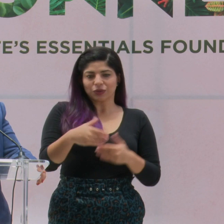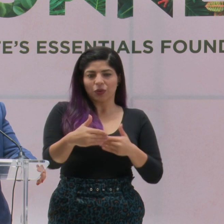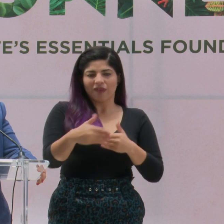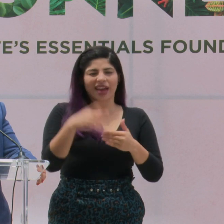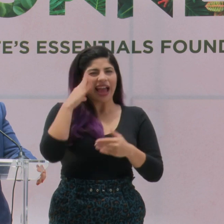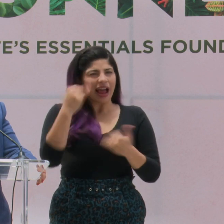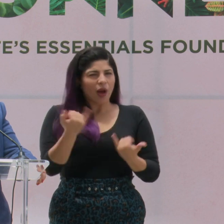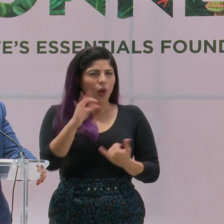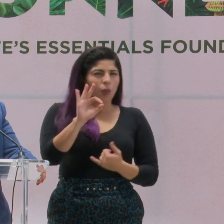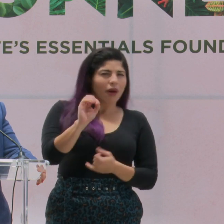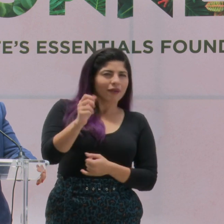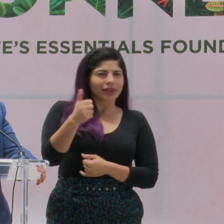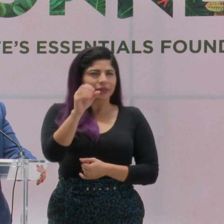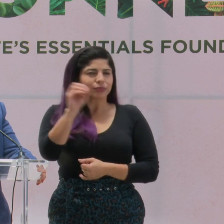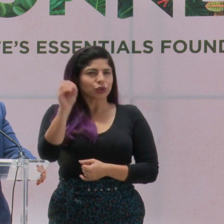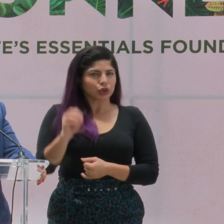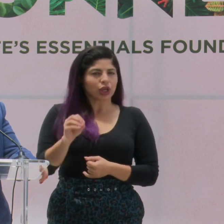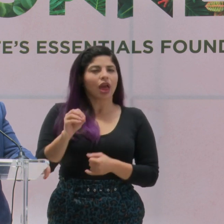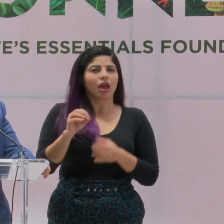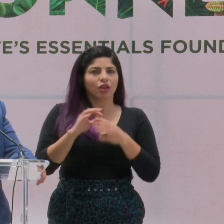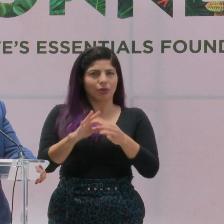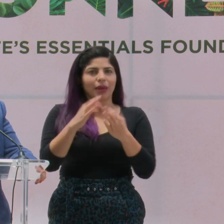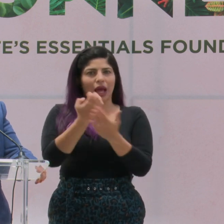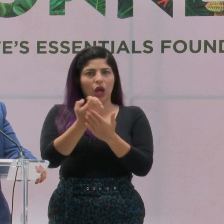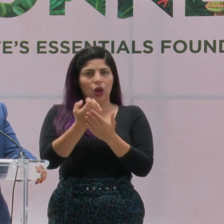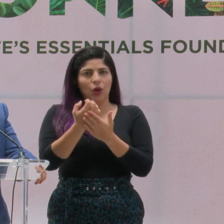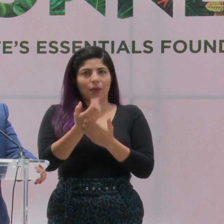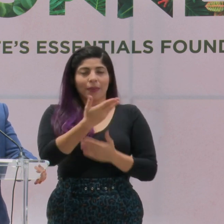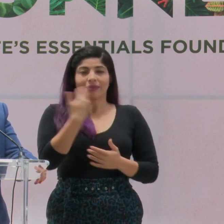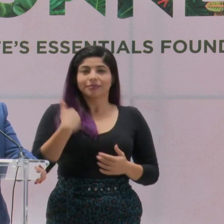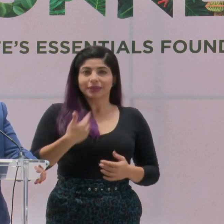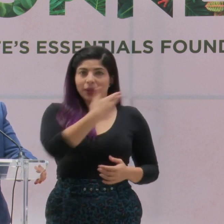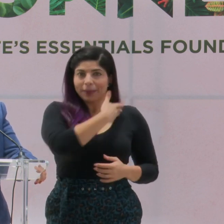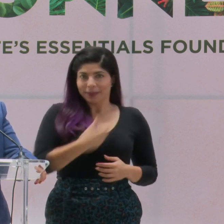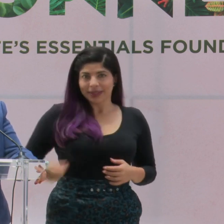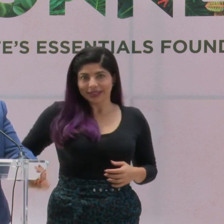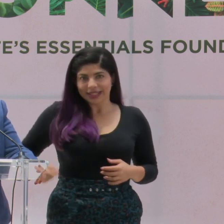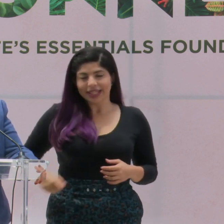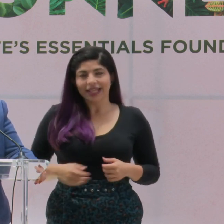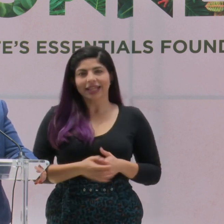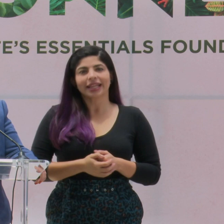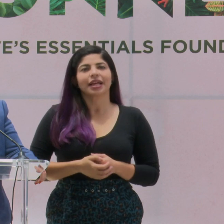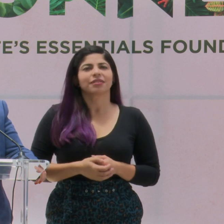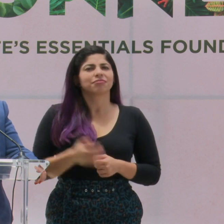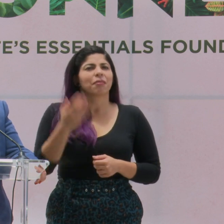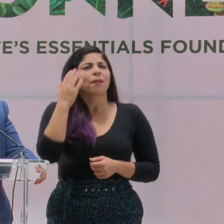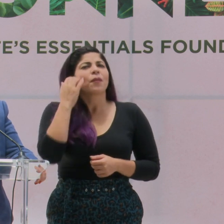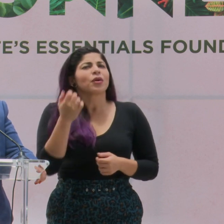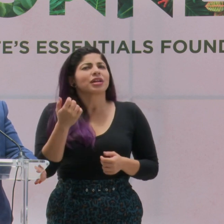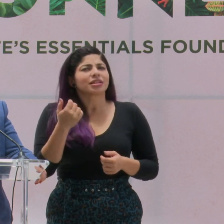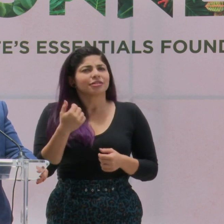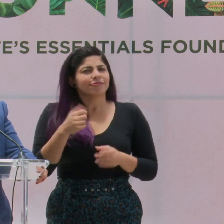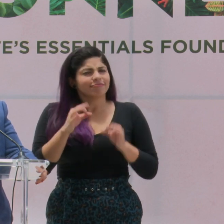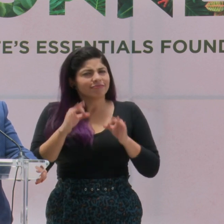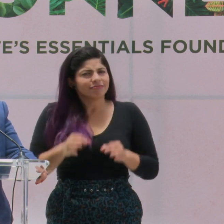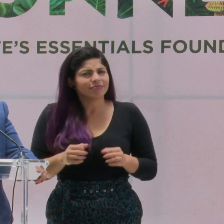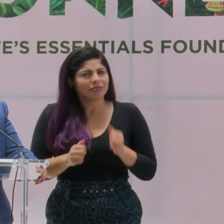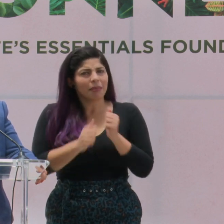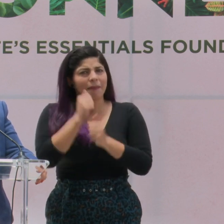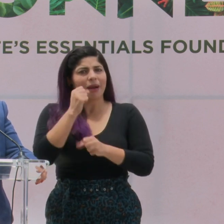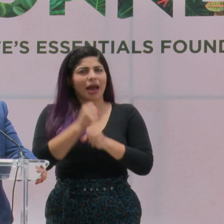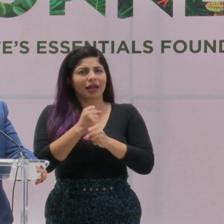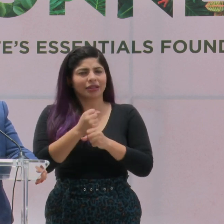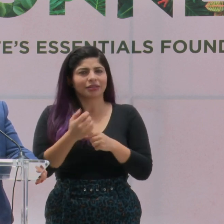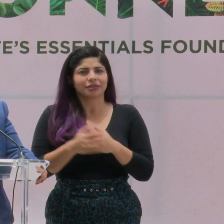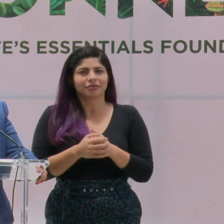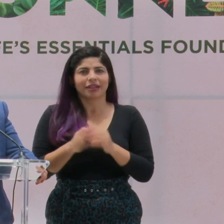entre 9 y 10% de la economía, señor presidente. Porque hemos crecido más que lo que ha crecido la